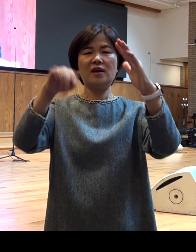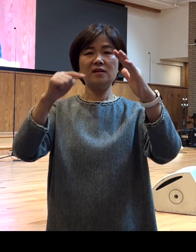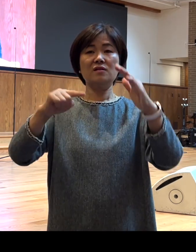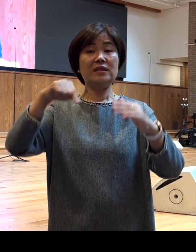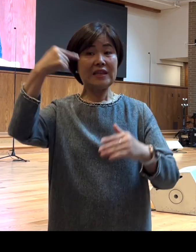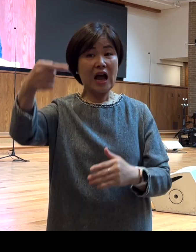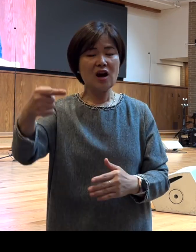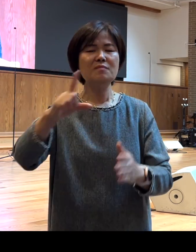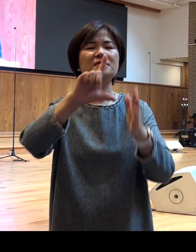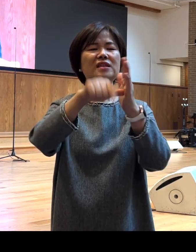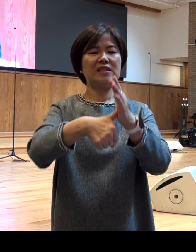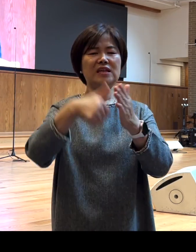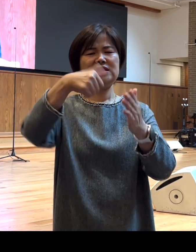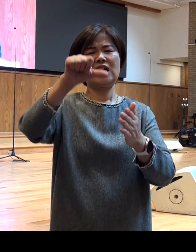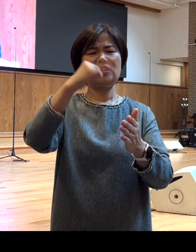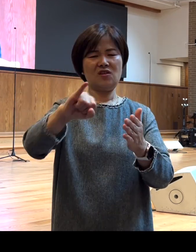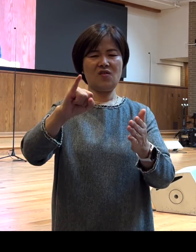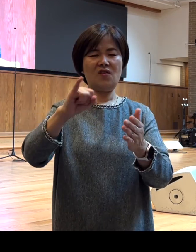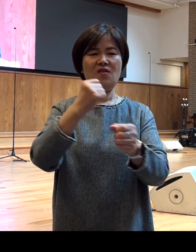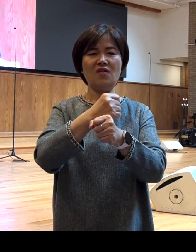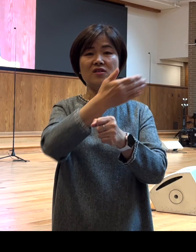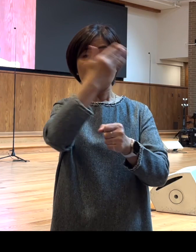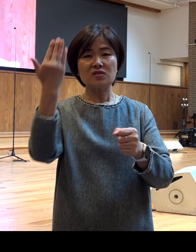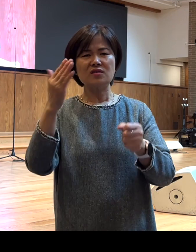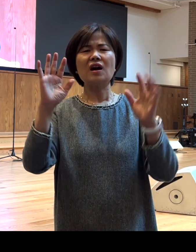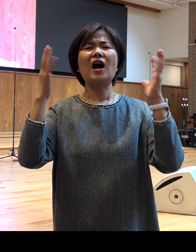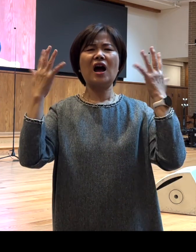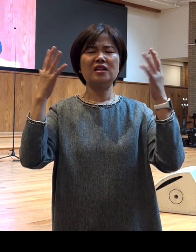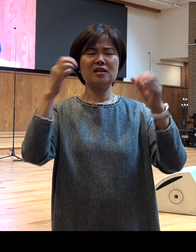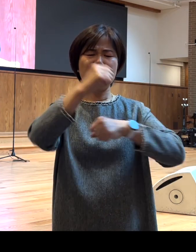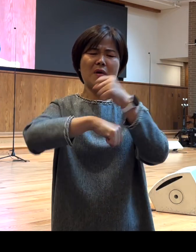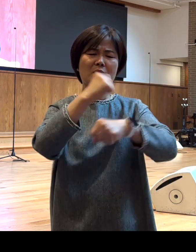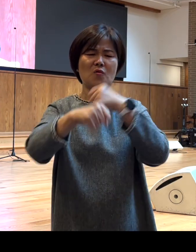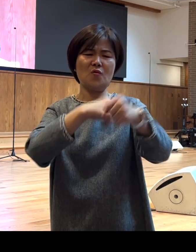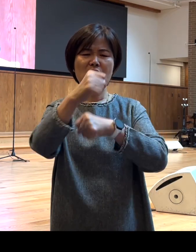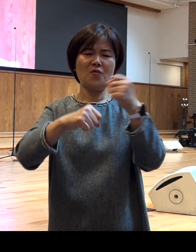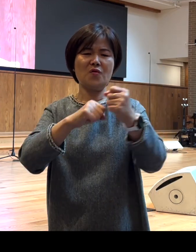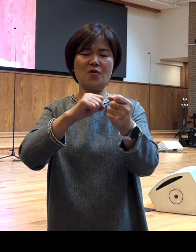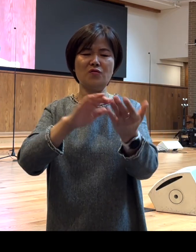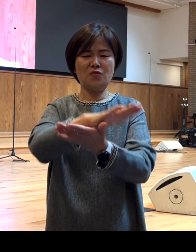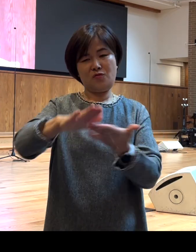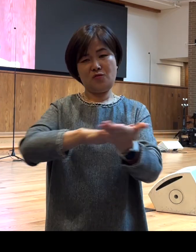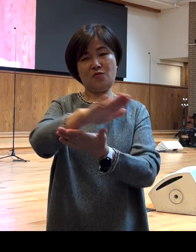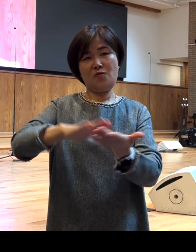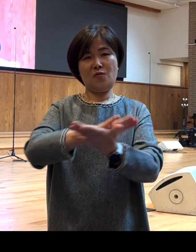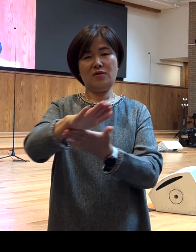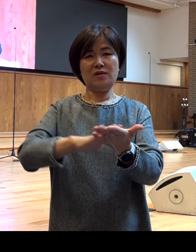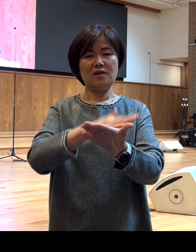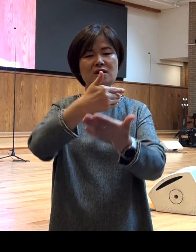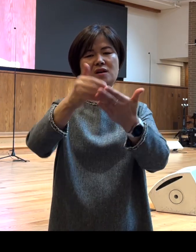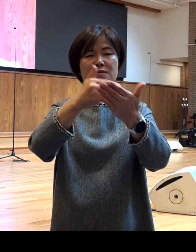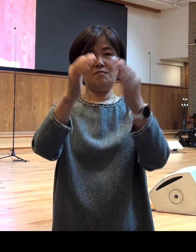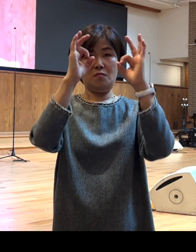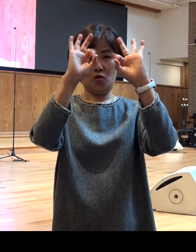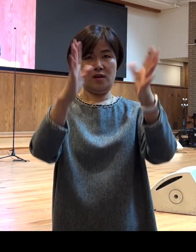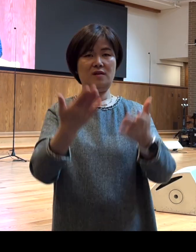우리 청소년들과 아이들이 마음껏 뛰어노는 그런 그림입니다 정말 우리